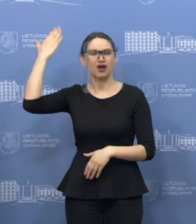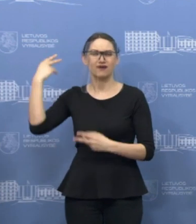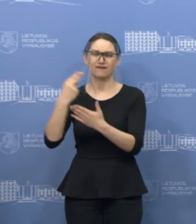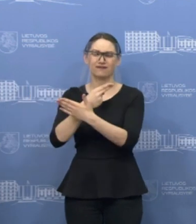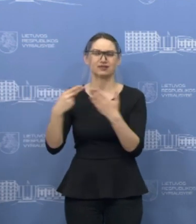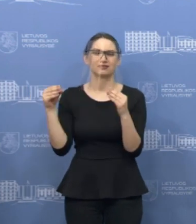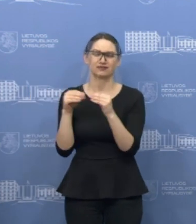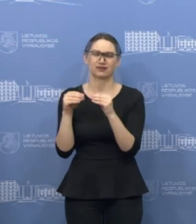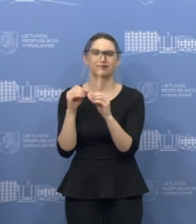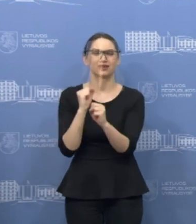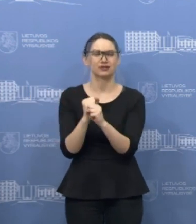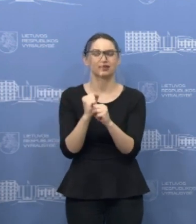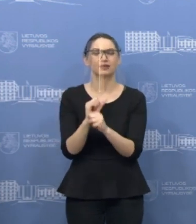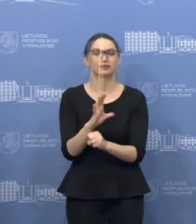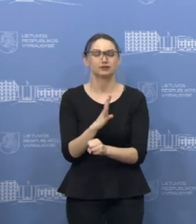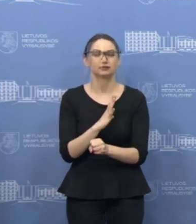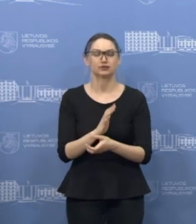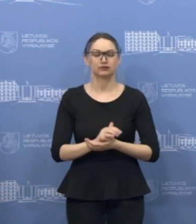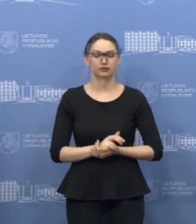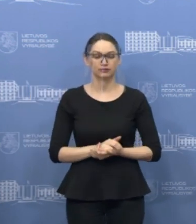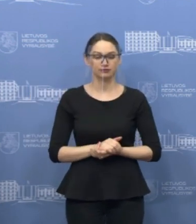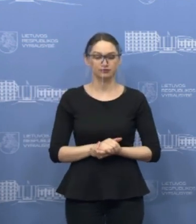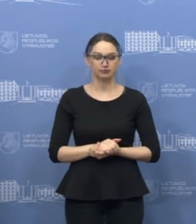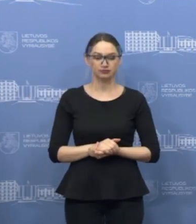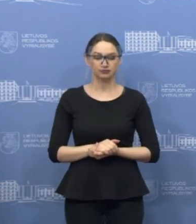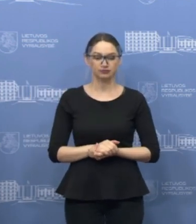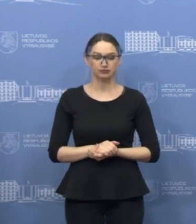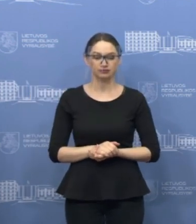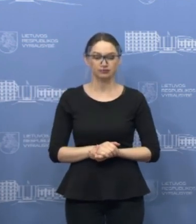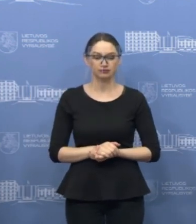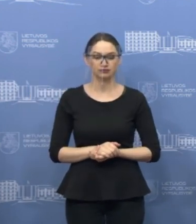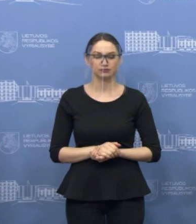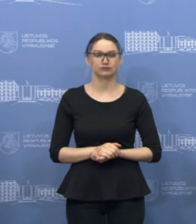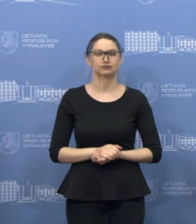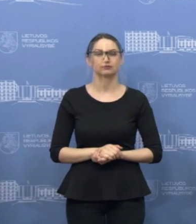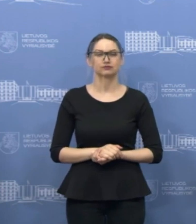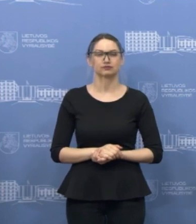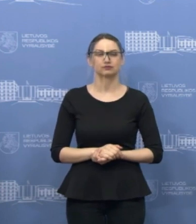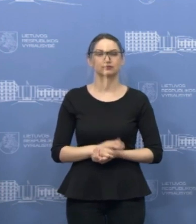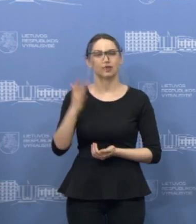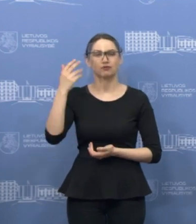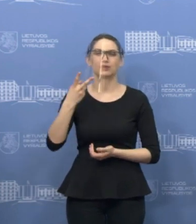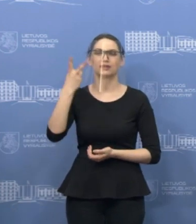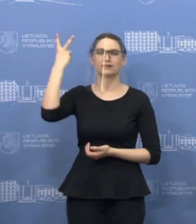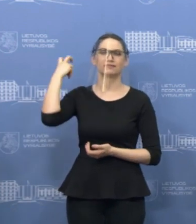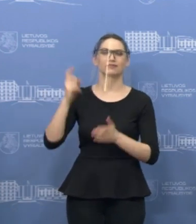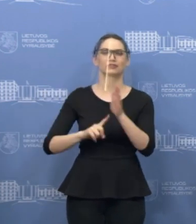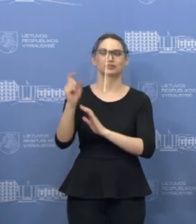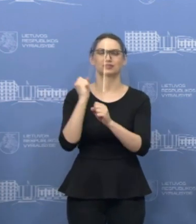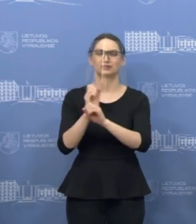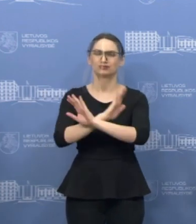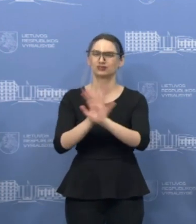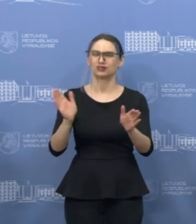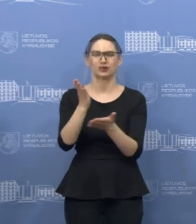daug metų. Tai nėra tai, kad darbas prasidėjo praeitą savaitę. Tikrai ne.